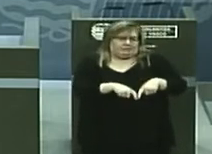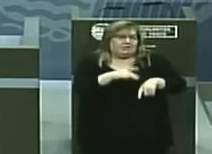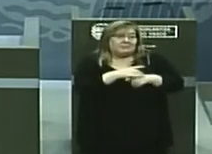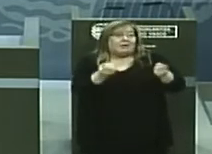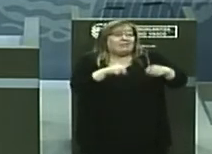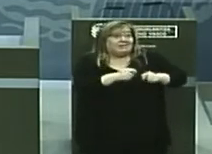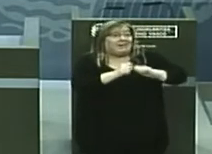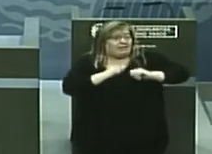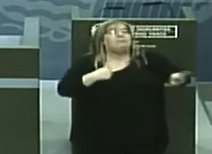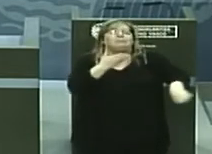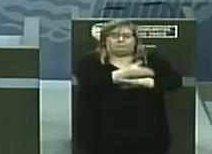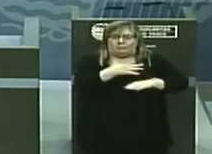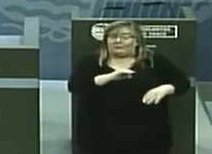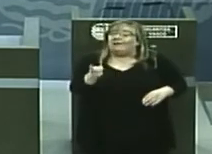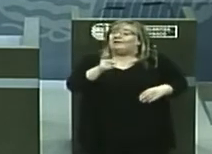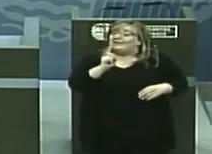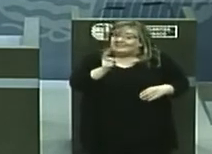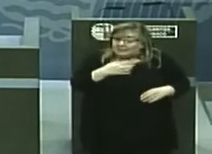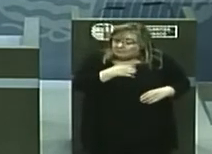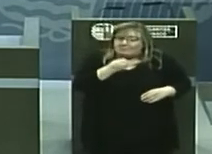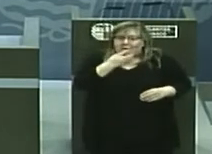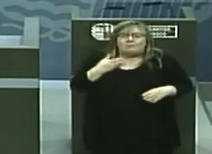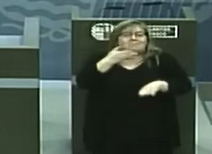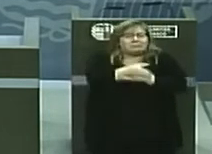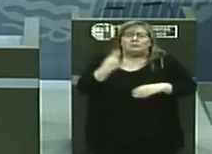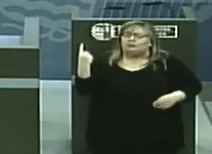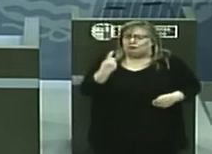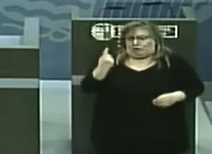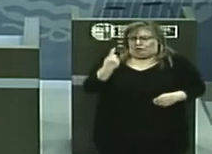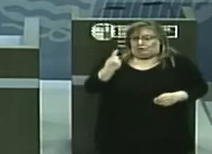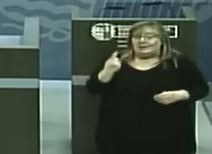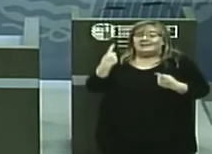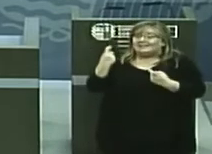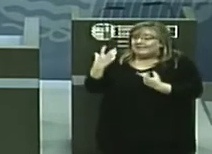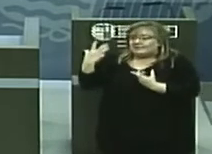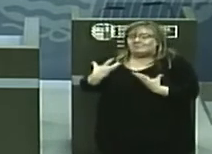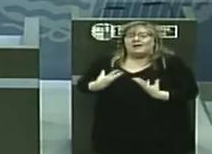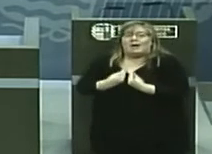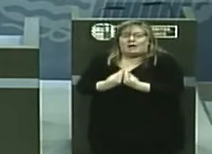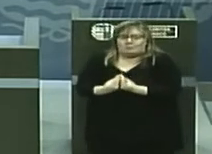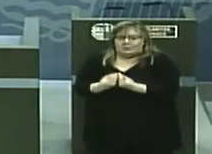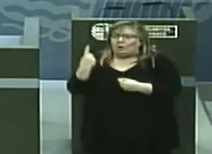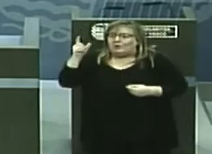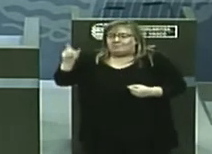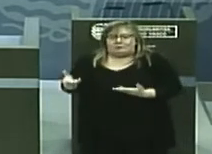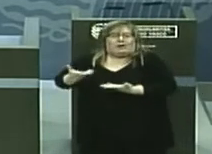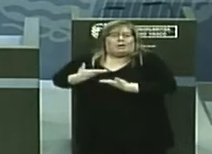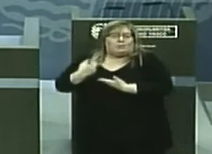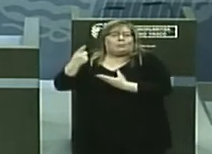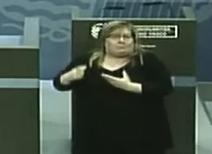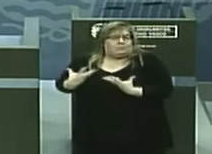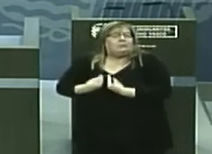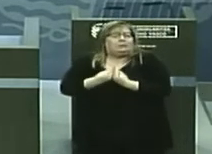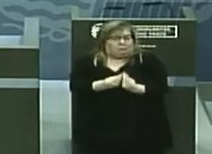que sea posible, mejor acudir solo y en caso de necesidad acompañado de una única persona.